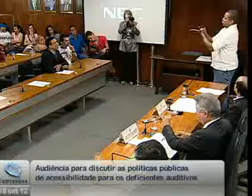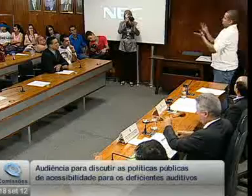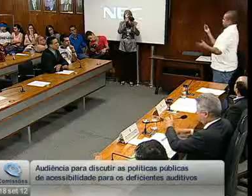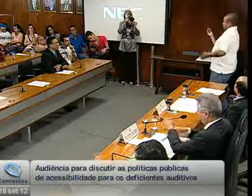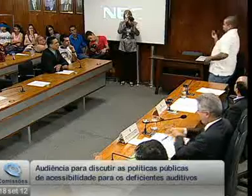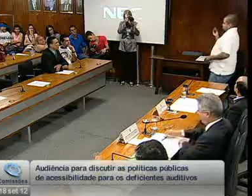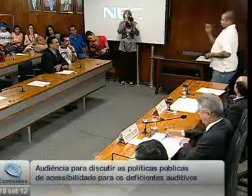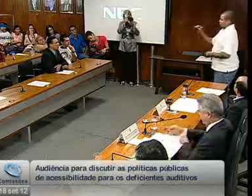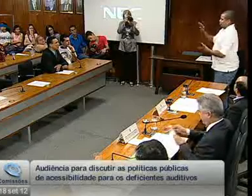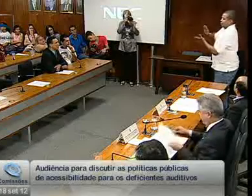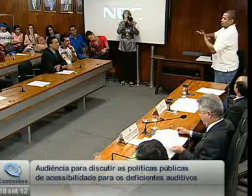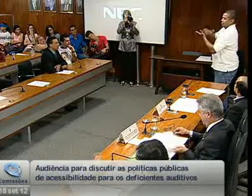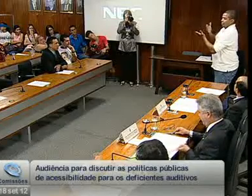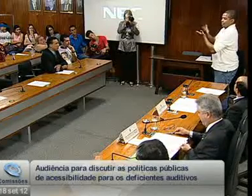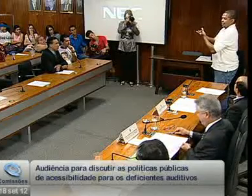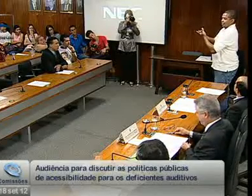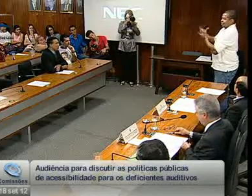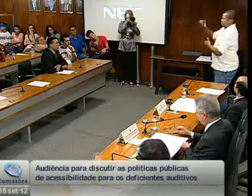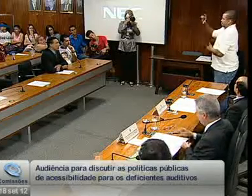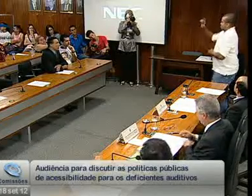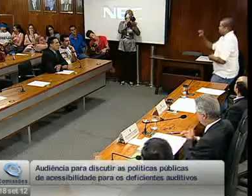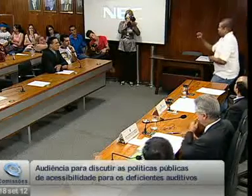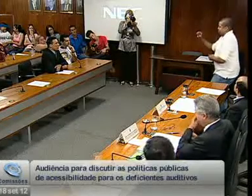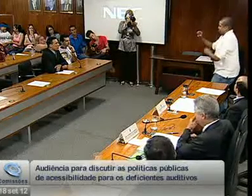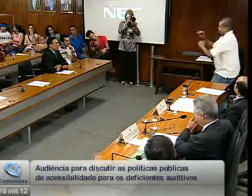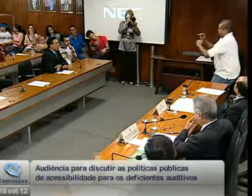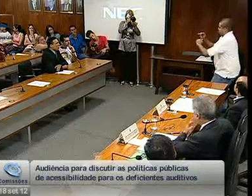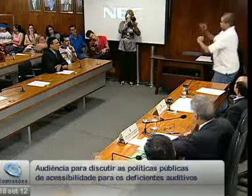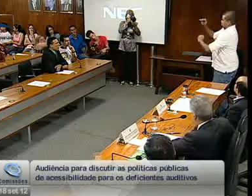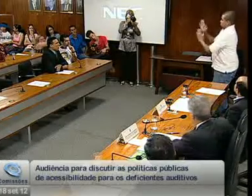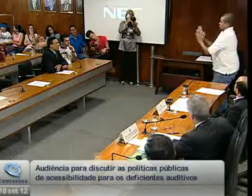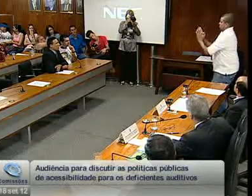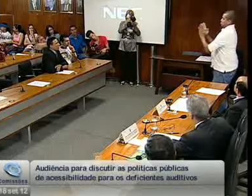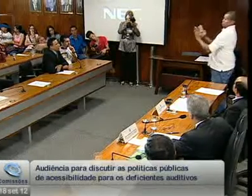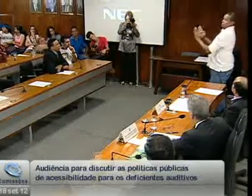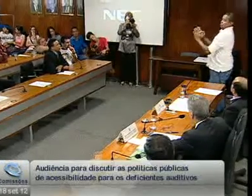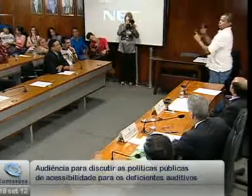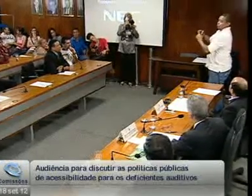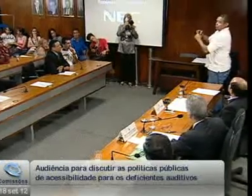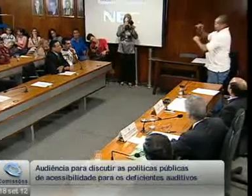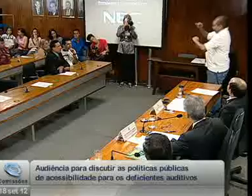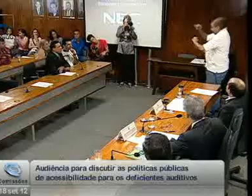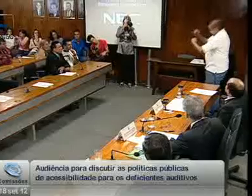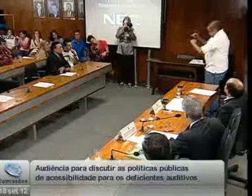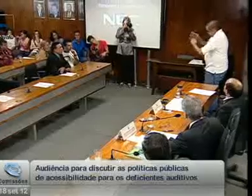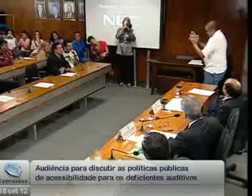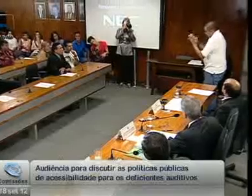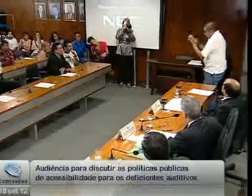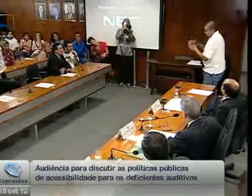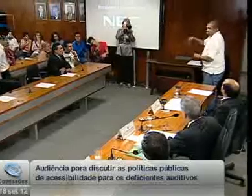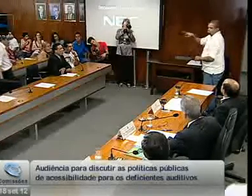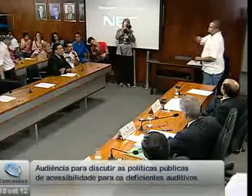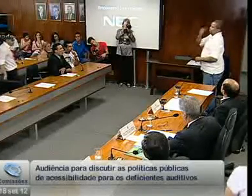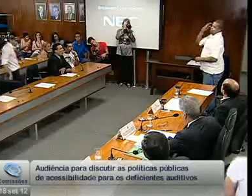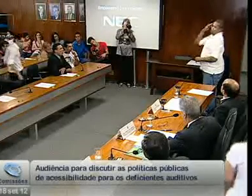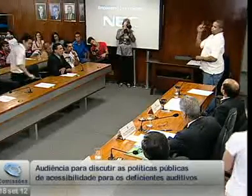do curso de letras libras. E é importante colocar os intérpretes, não diminuir, mas somar, aumentar,